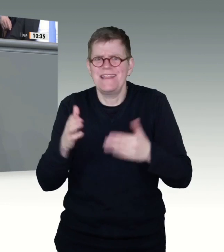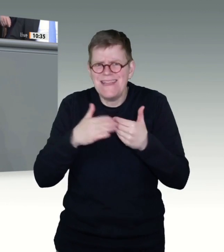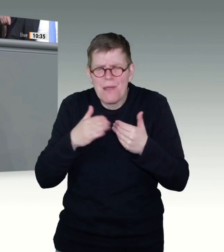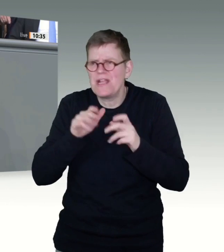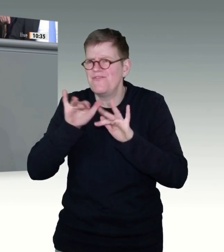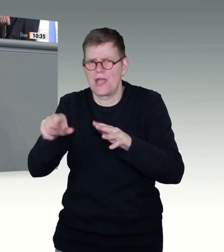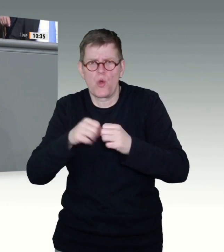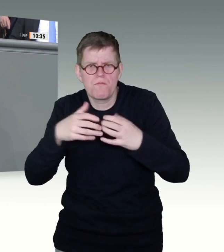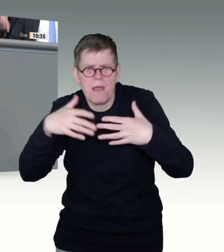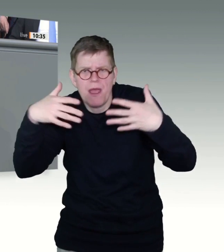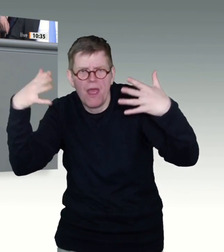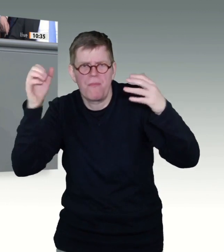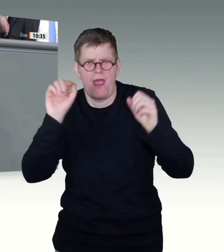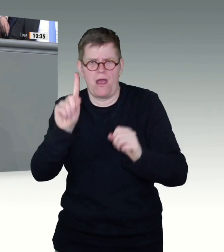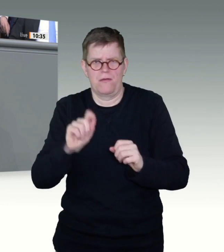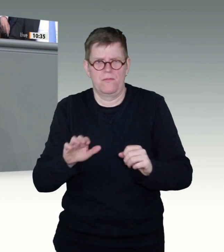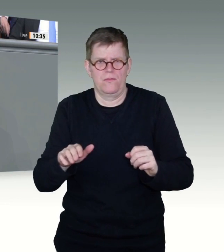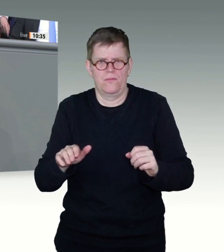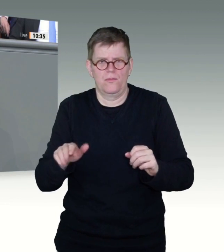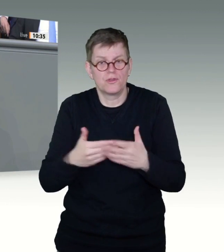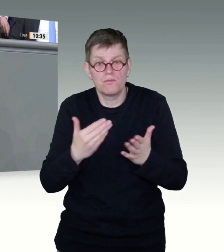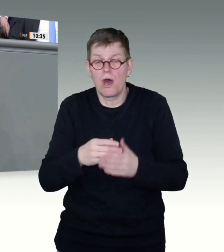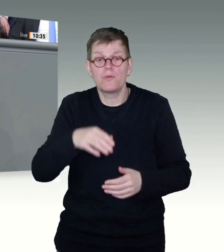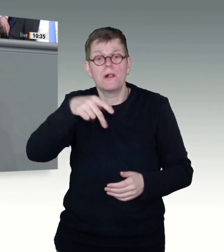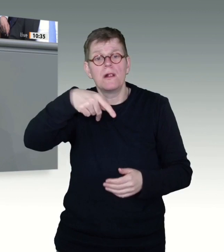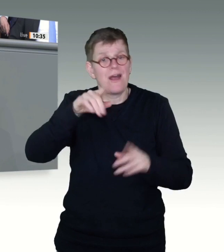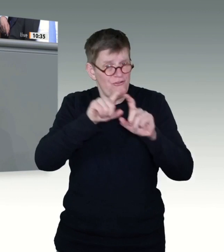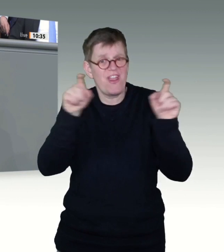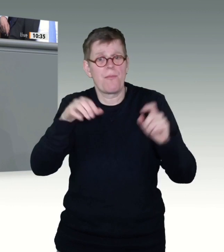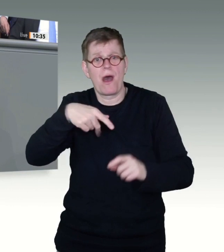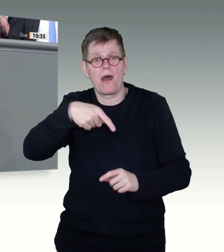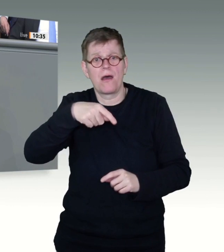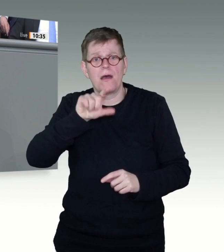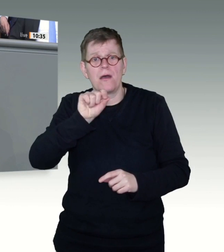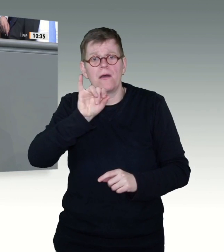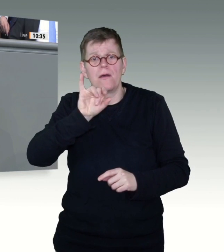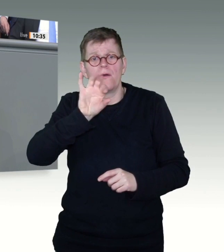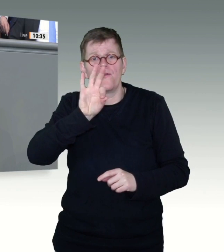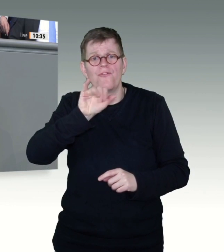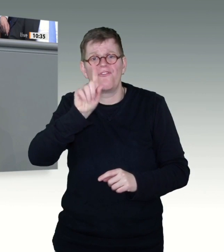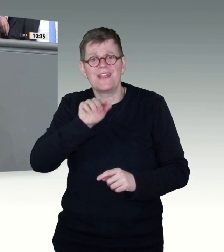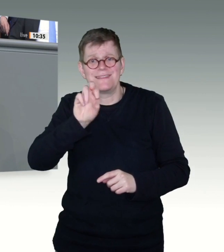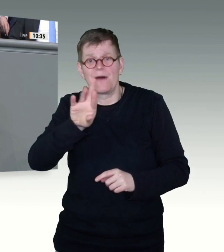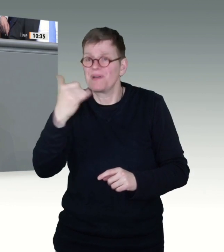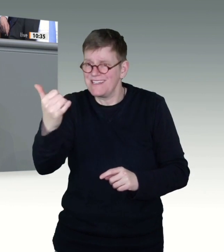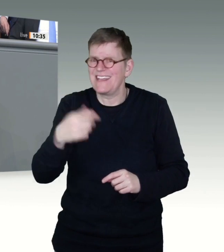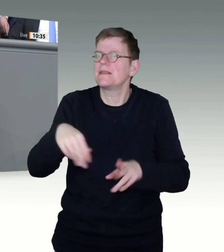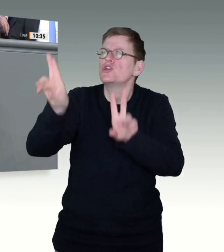Und trotzdem halten Sie stur an dieser einen Lösung fest. Der Antrag klingt gut, er ist jedoch nicht die Lösung. Da die Pandemie